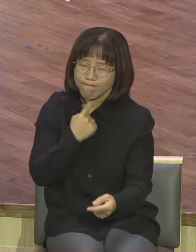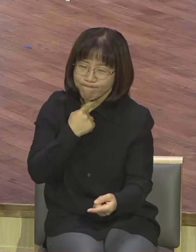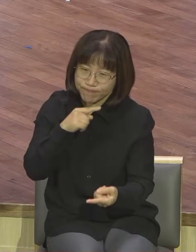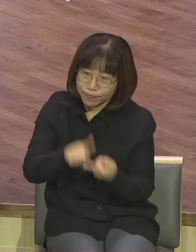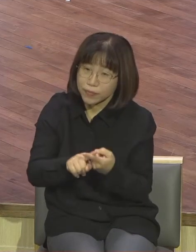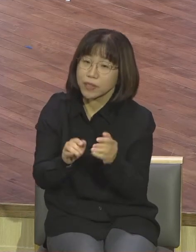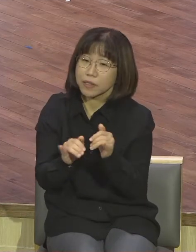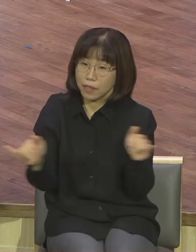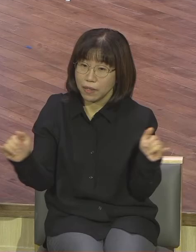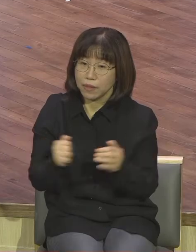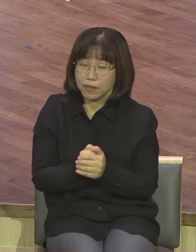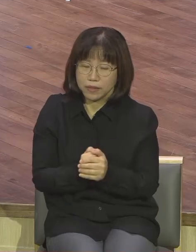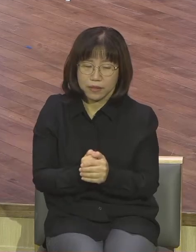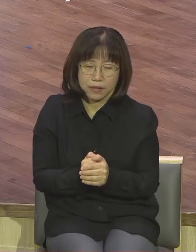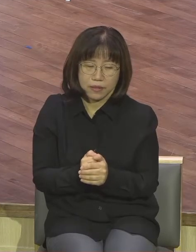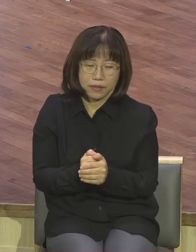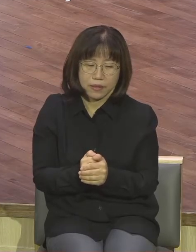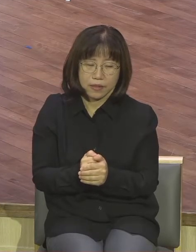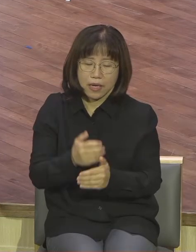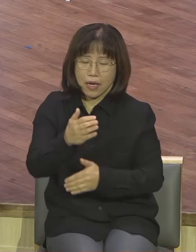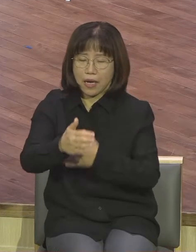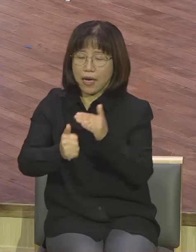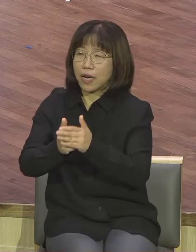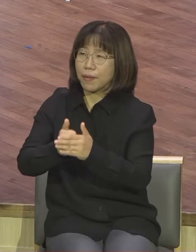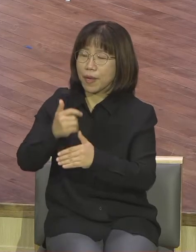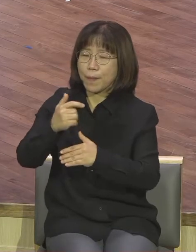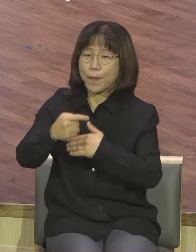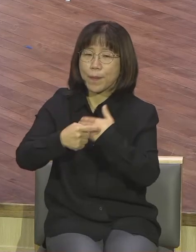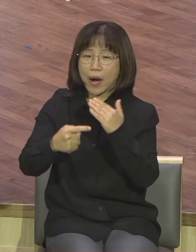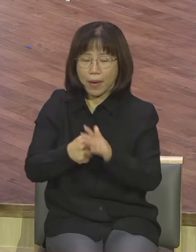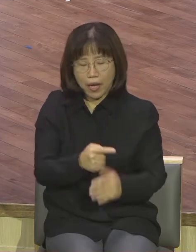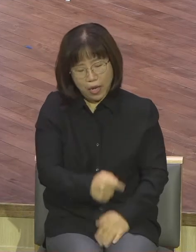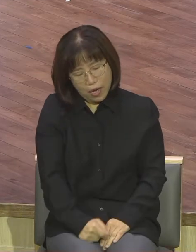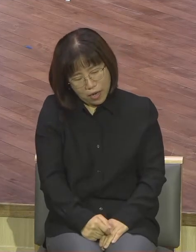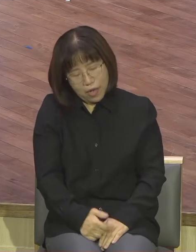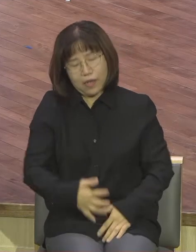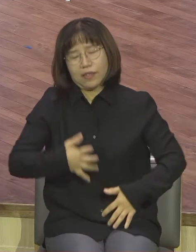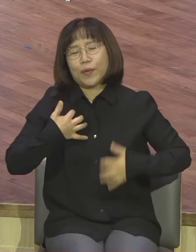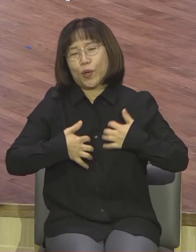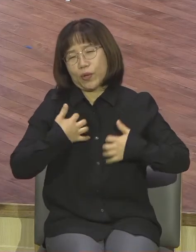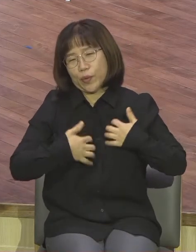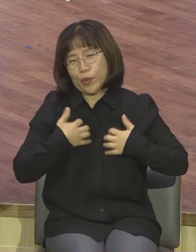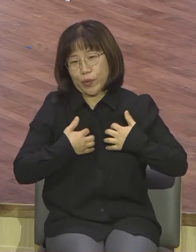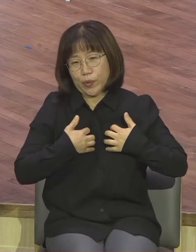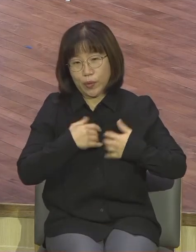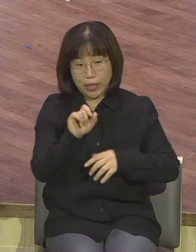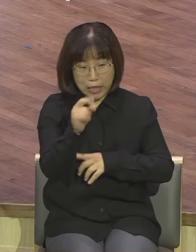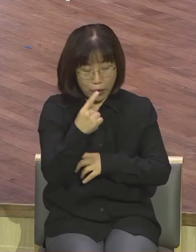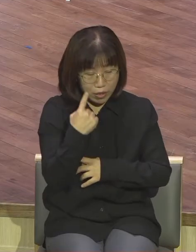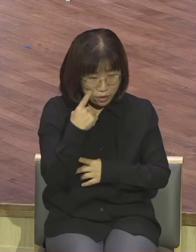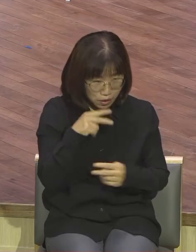하나님의 마음을 유쾌하게 상쾌하게 통쾌하게 시원하게 한 인물이었대요